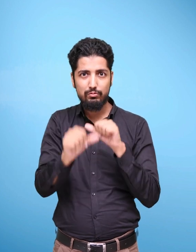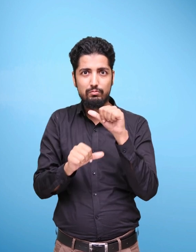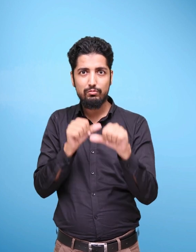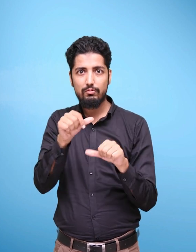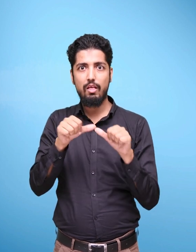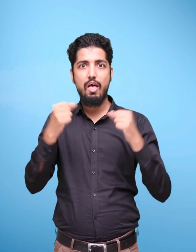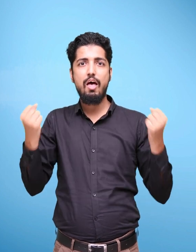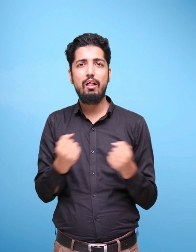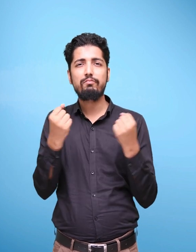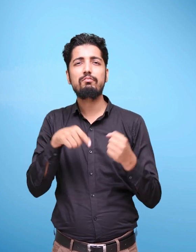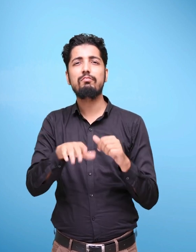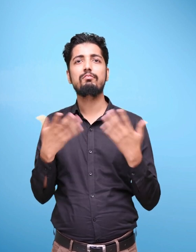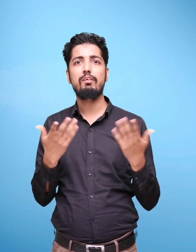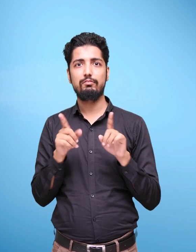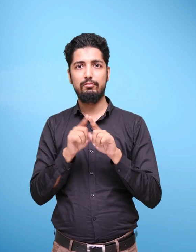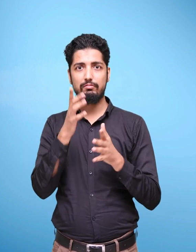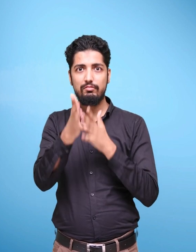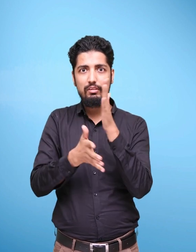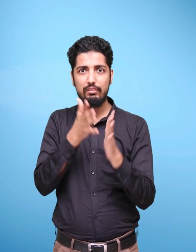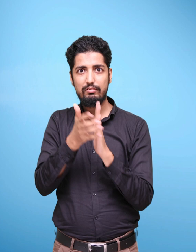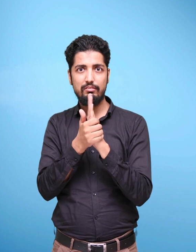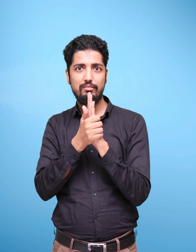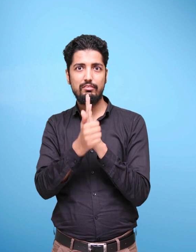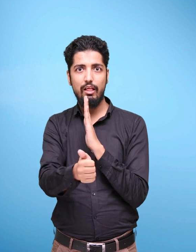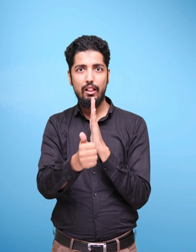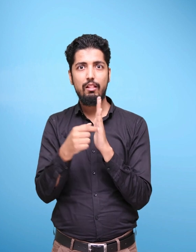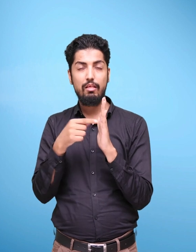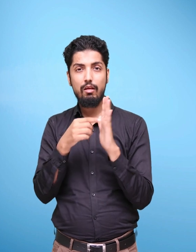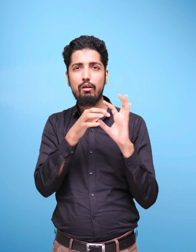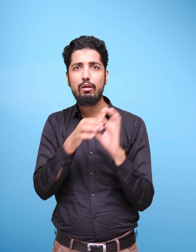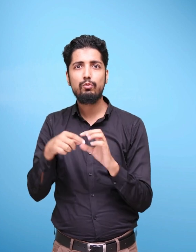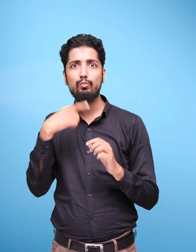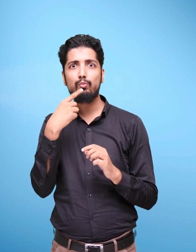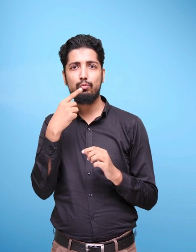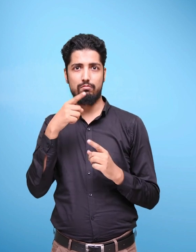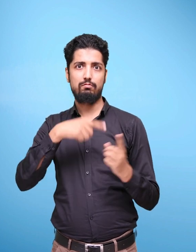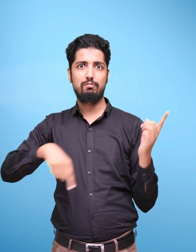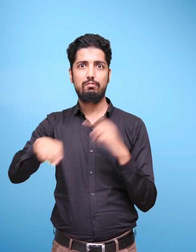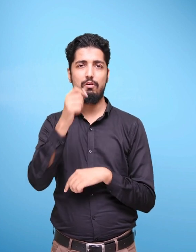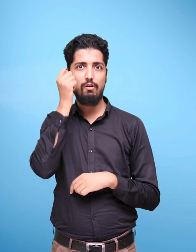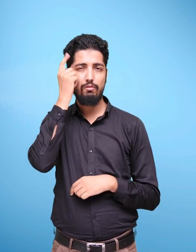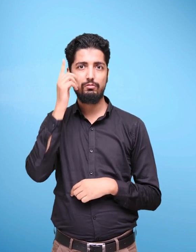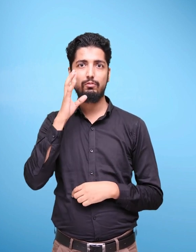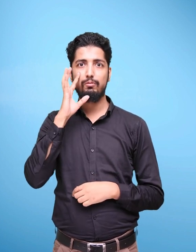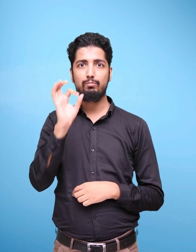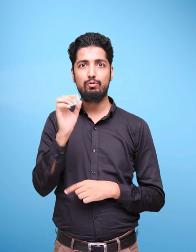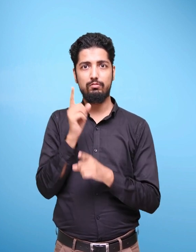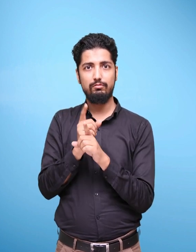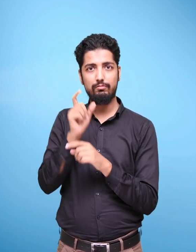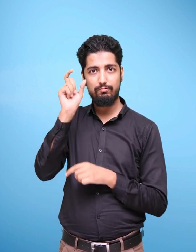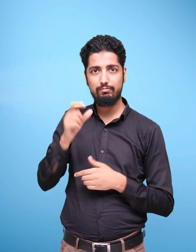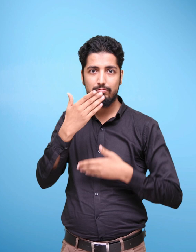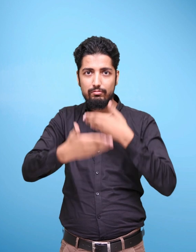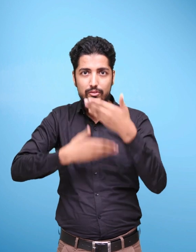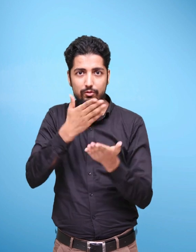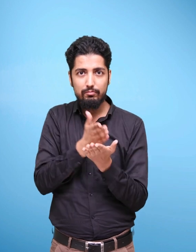an essential part of the learning process. However, it is also important to understand that books are only one among